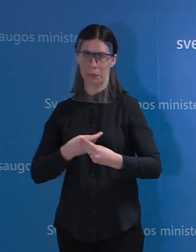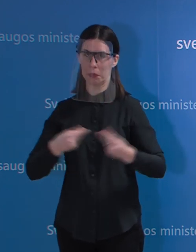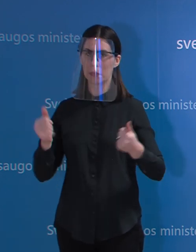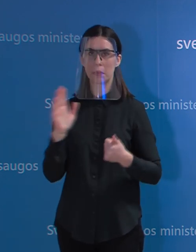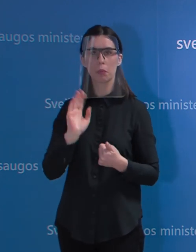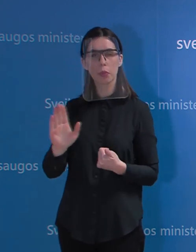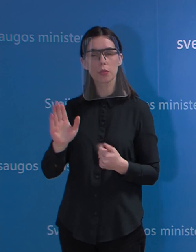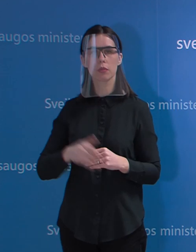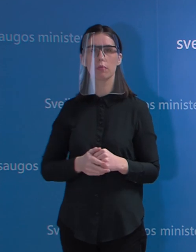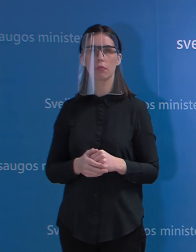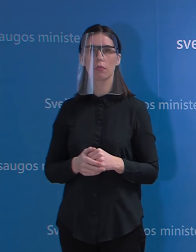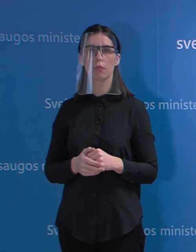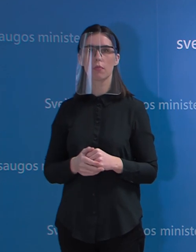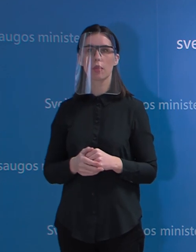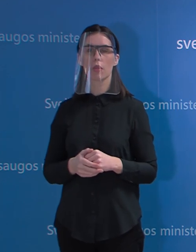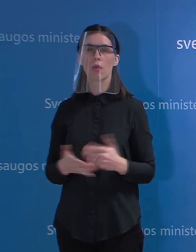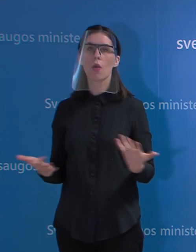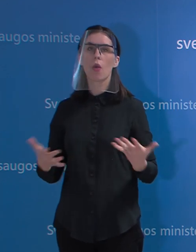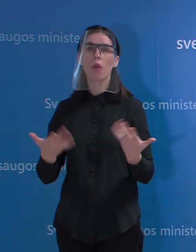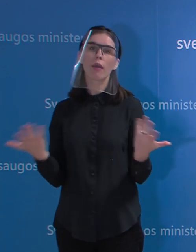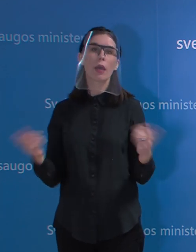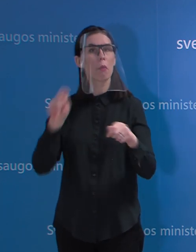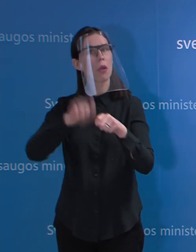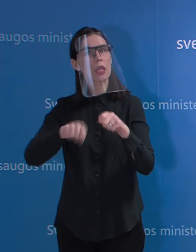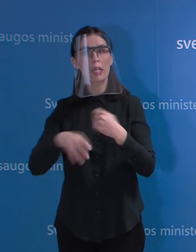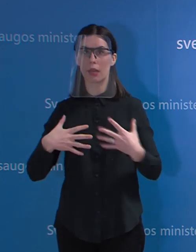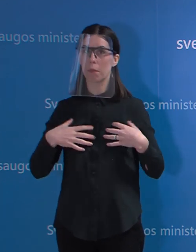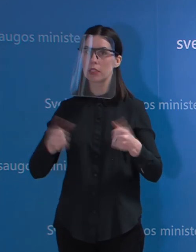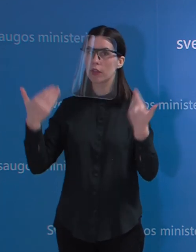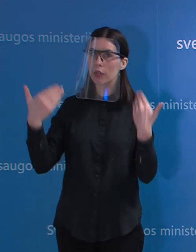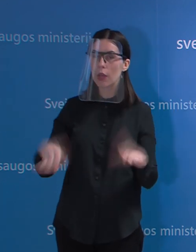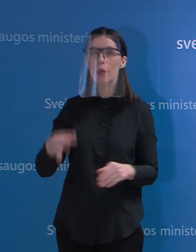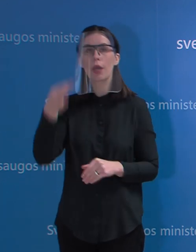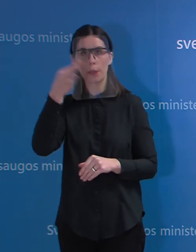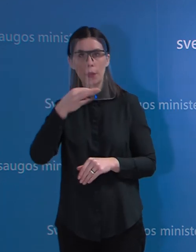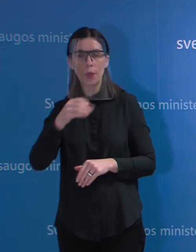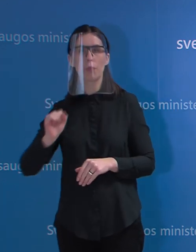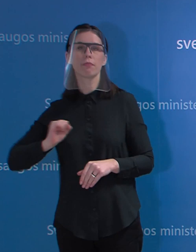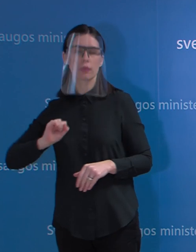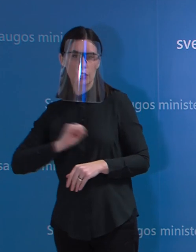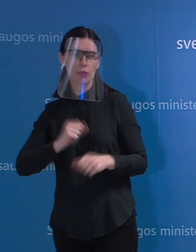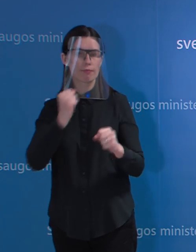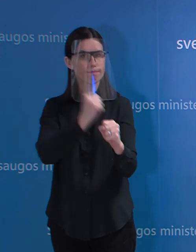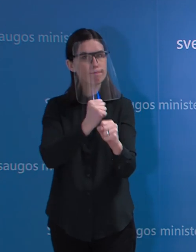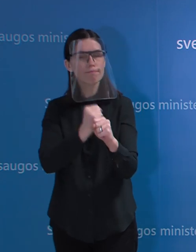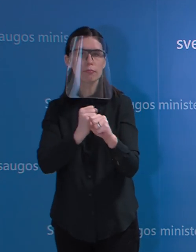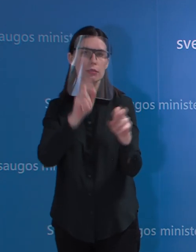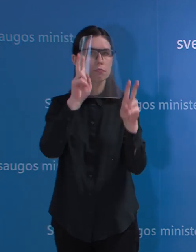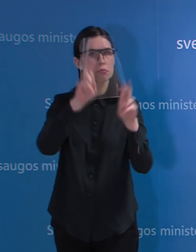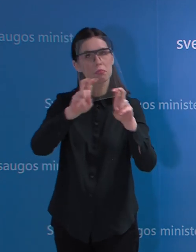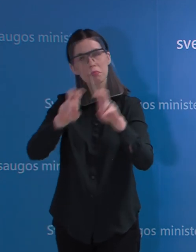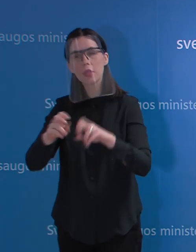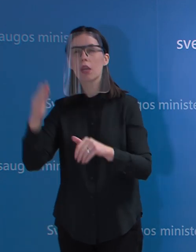patvirtinti tą pasveikimą, tai šiuo metu ministerijos specialistai dirba ir atimiausių metų mes, manau, turėsim tas